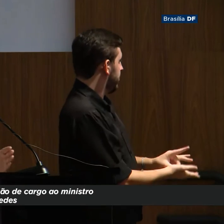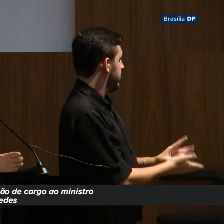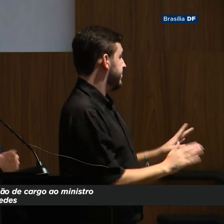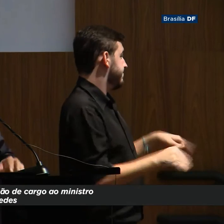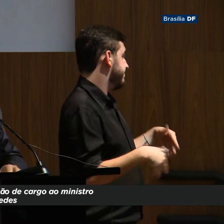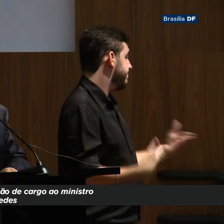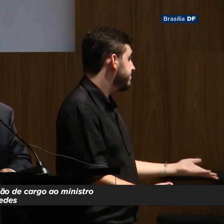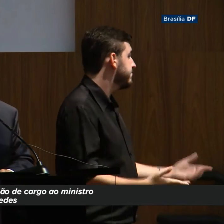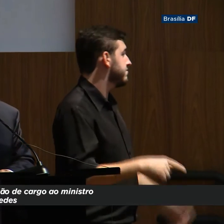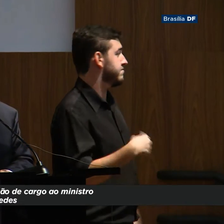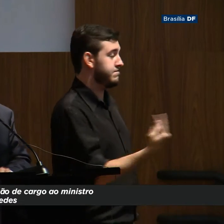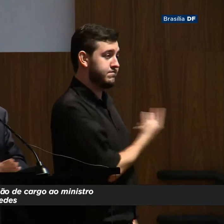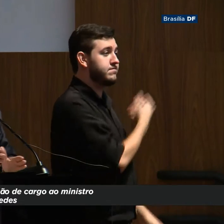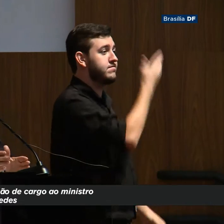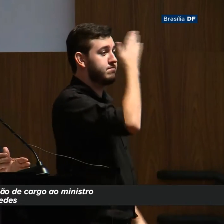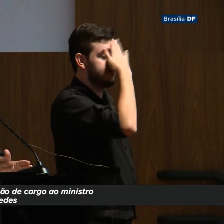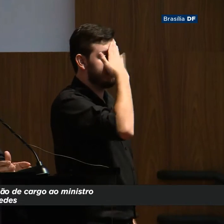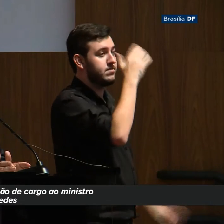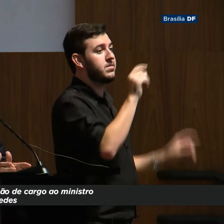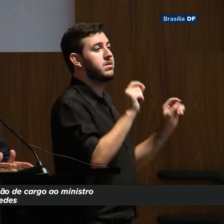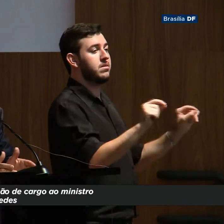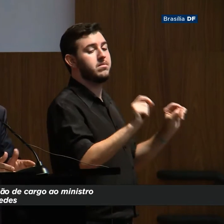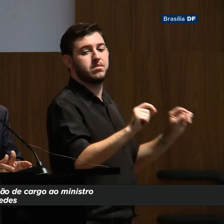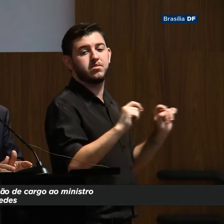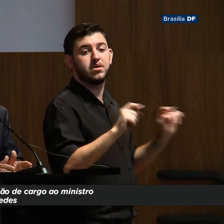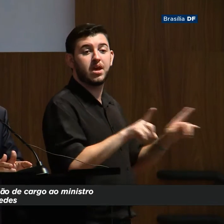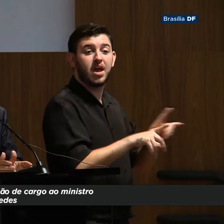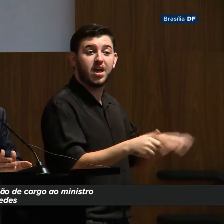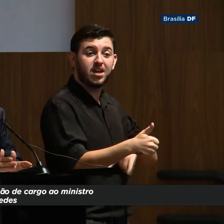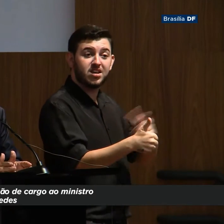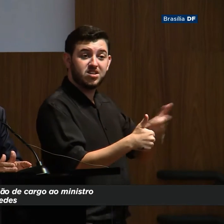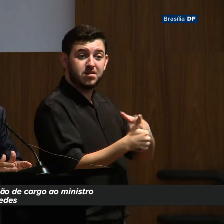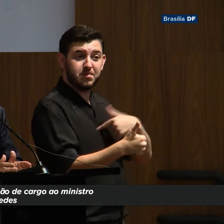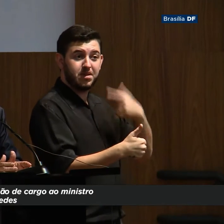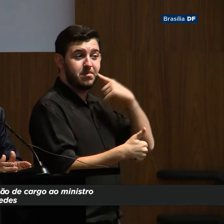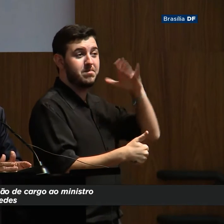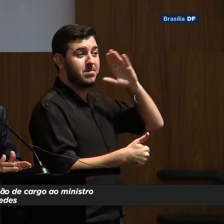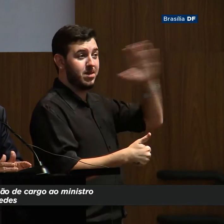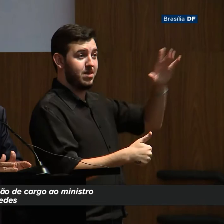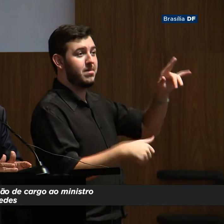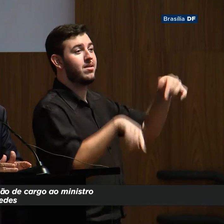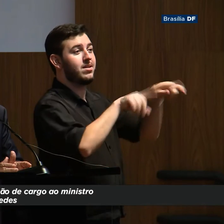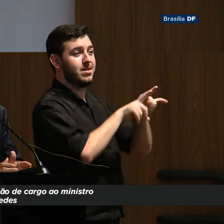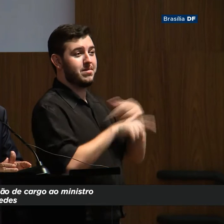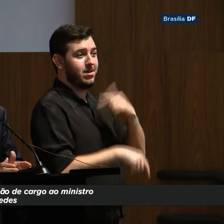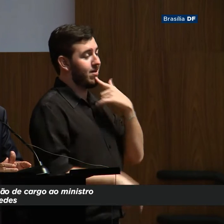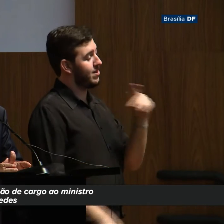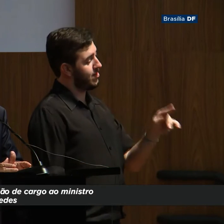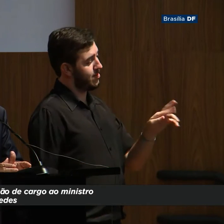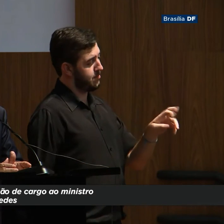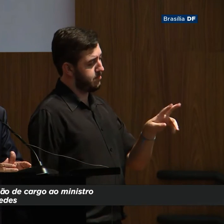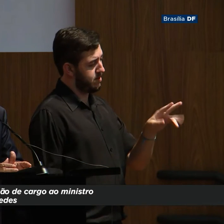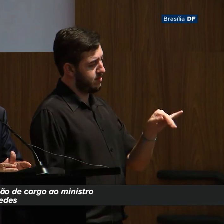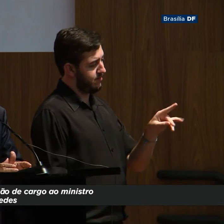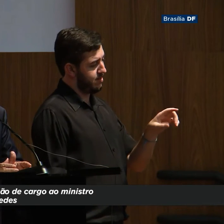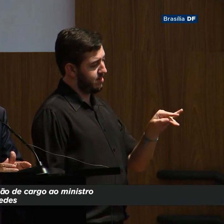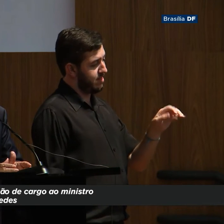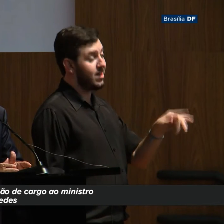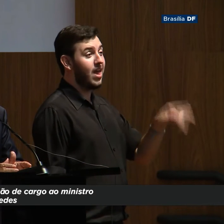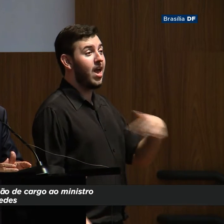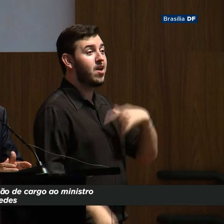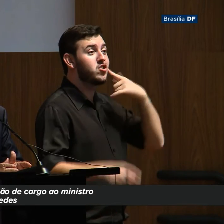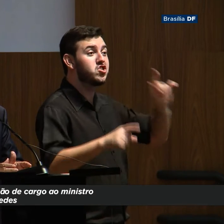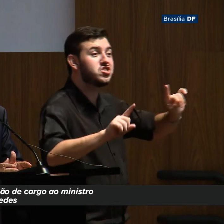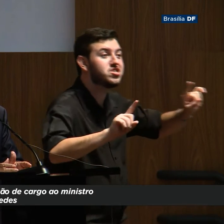Então, essa primeira grande despesa que é a despesa da Previdência é o primeiro e maior desafio a ser enfrentado.